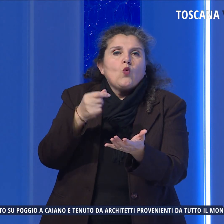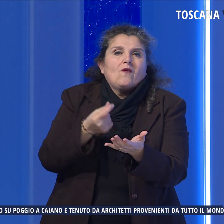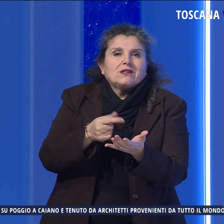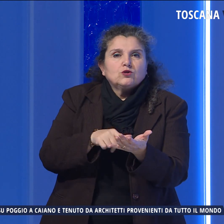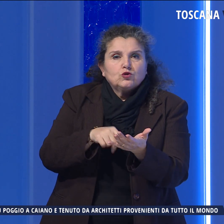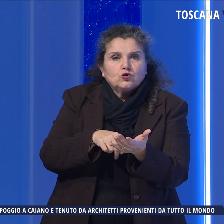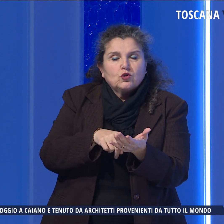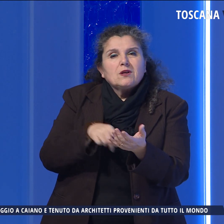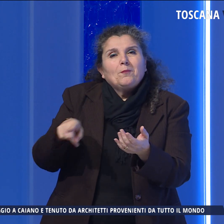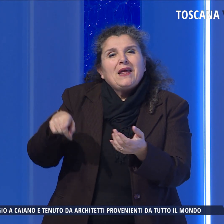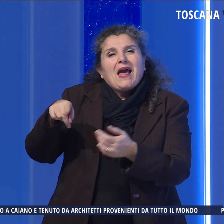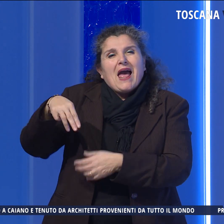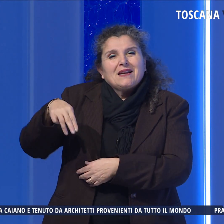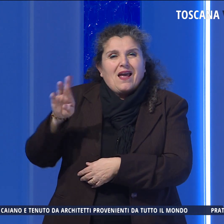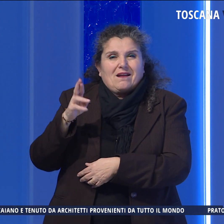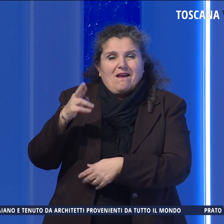del PNRR.